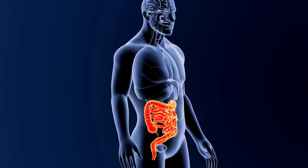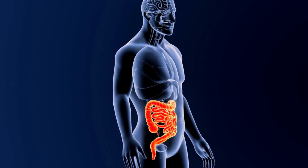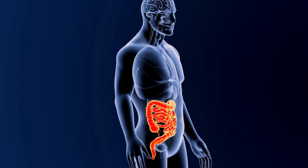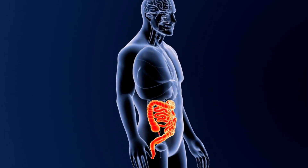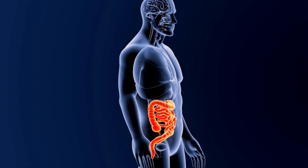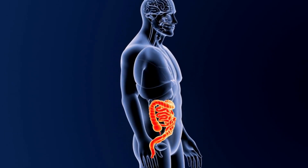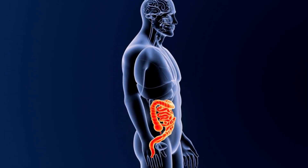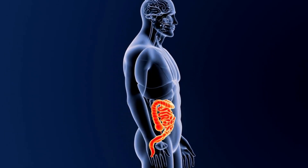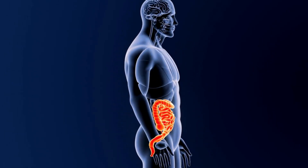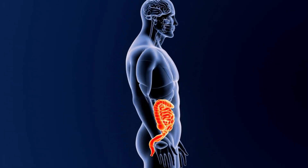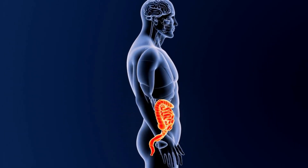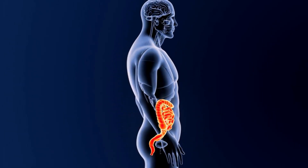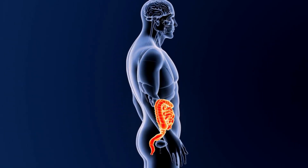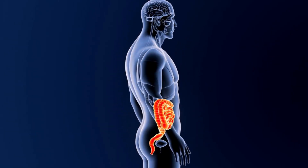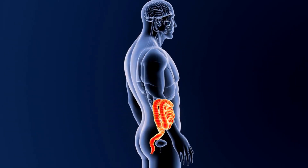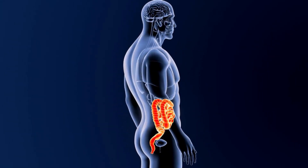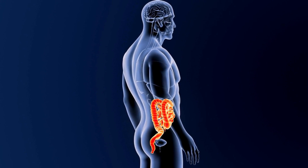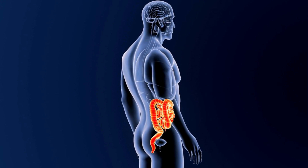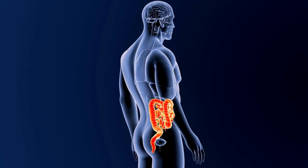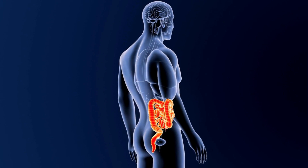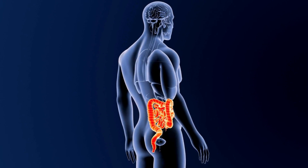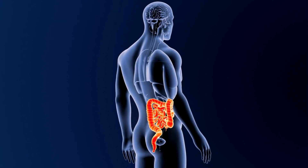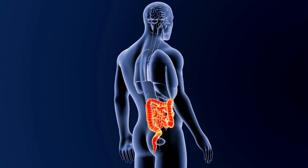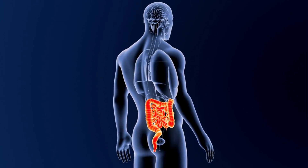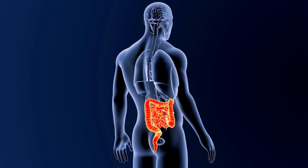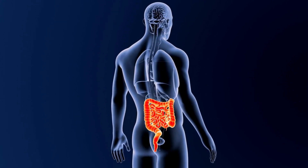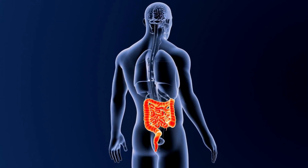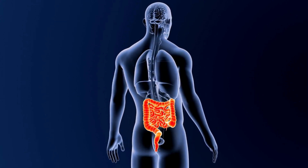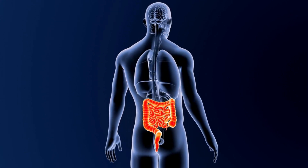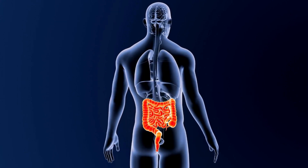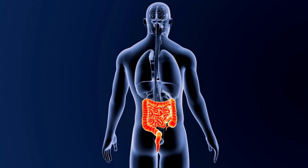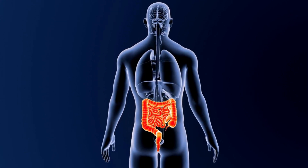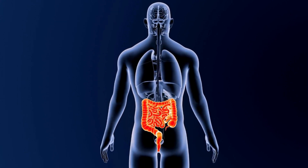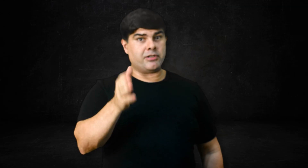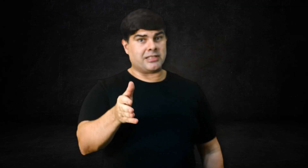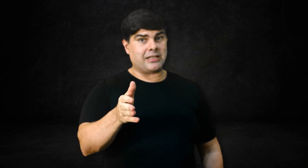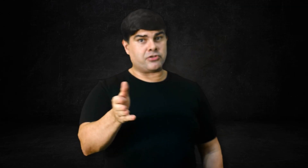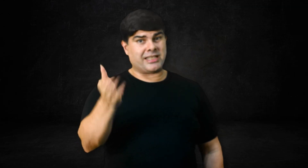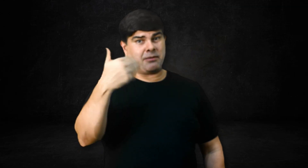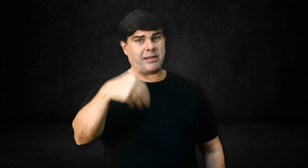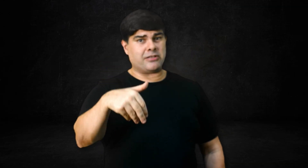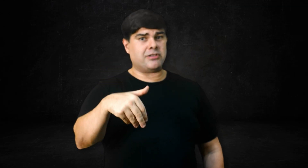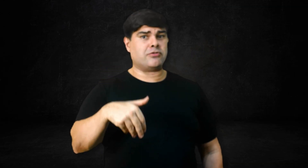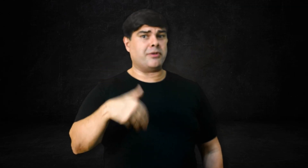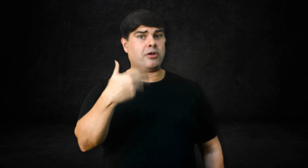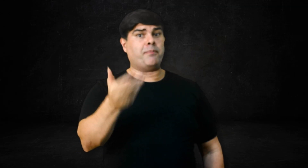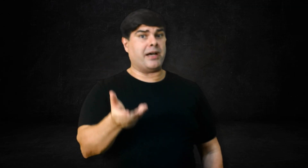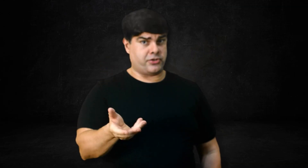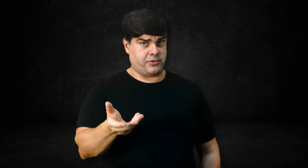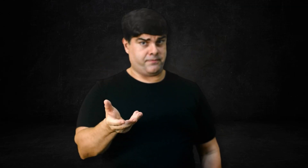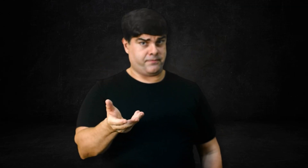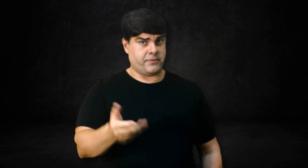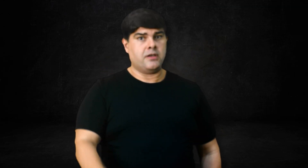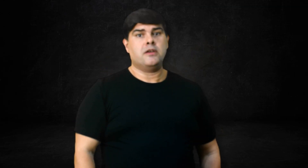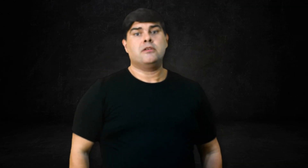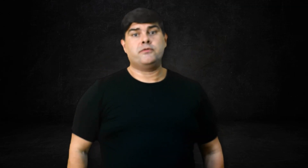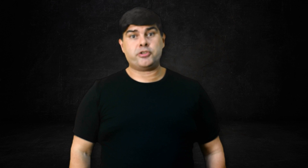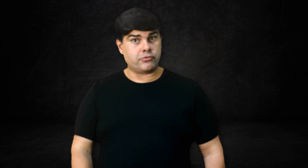ácidos graxos, aminoácidos e glicose, que é o carboidrato já quebrado na sua menor parte. Visto